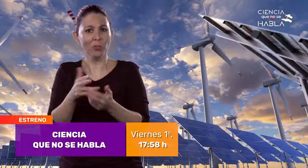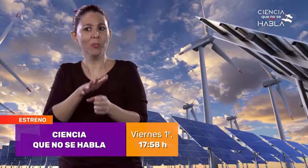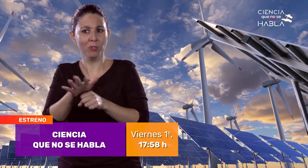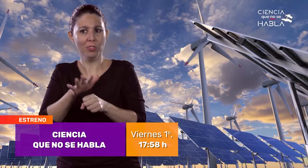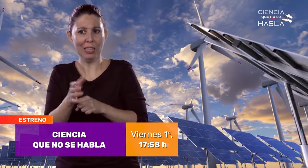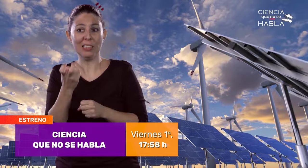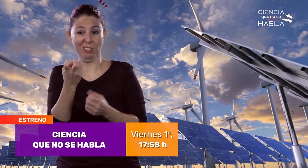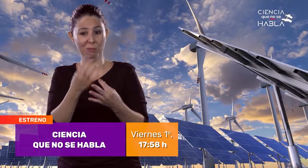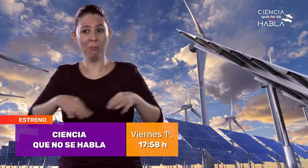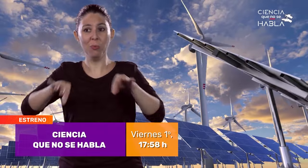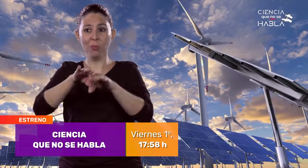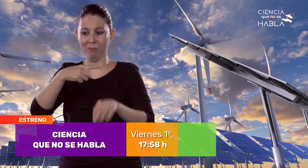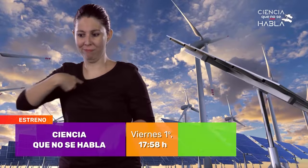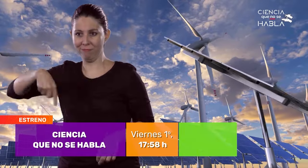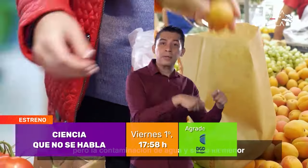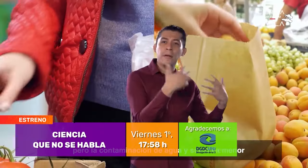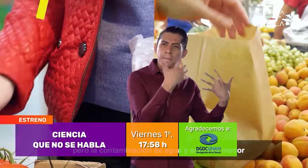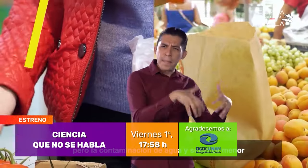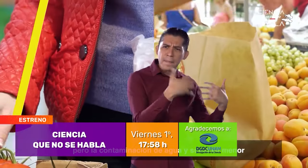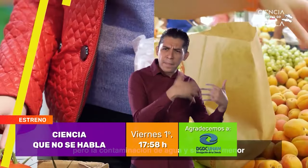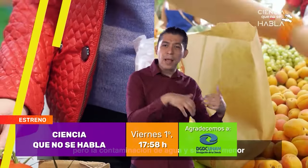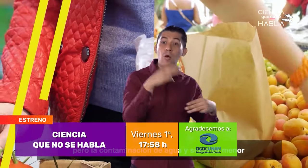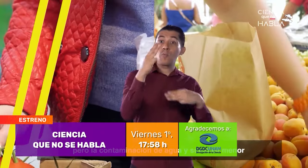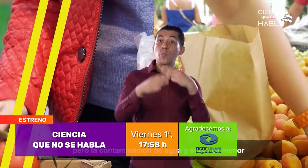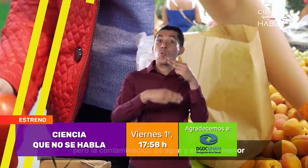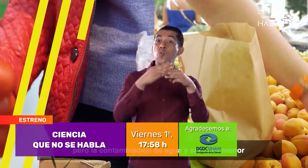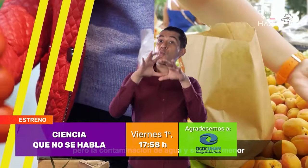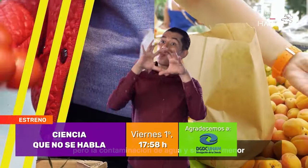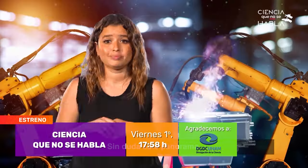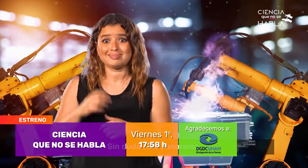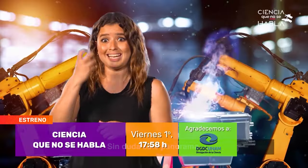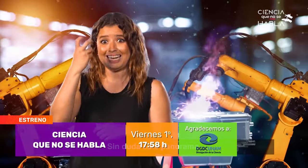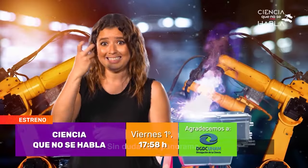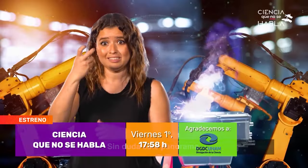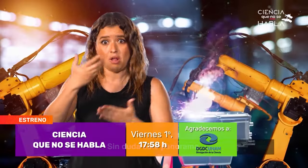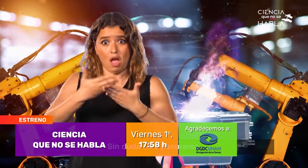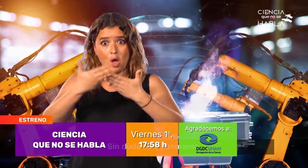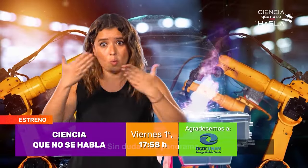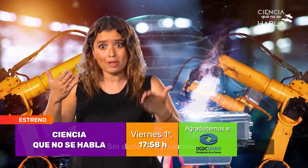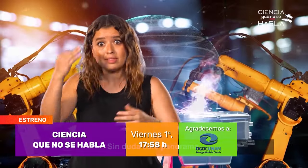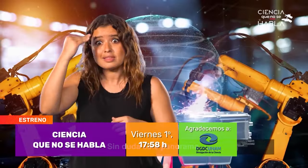a las 17.58 horas. Agradecemos a...